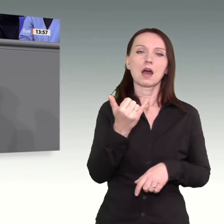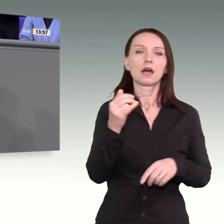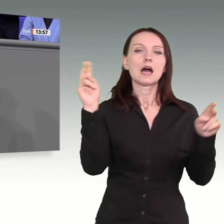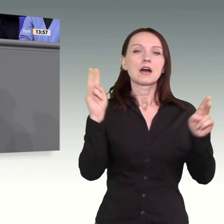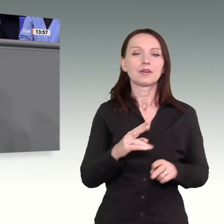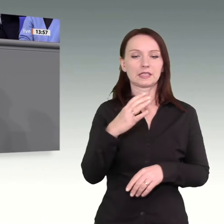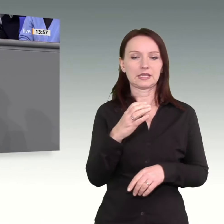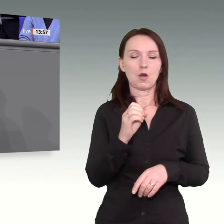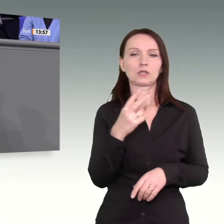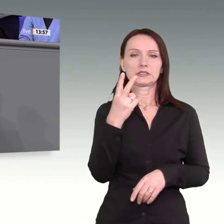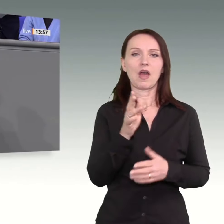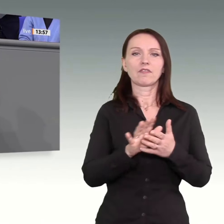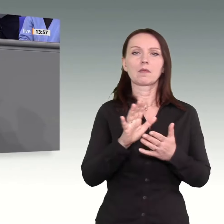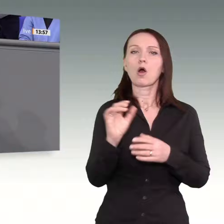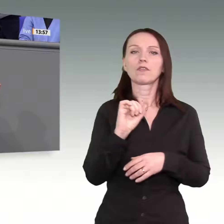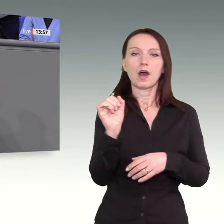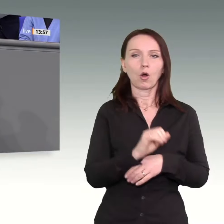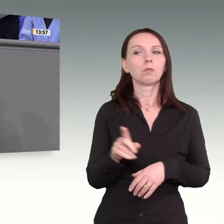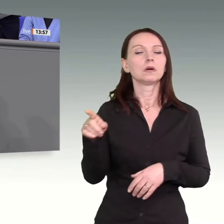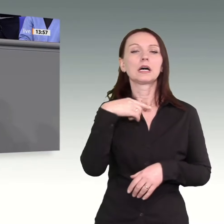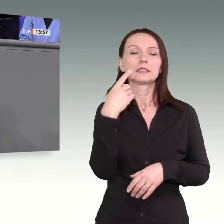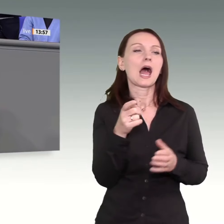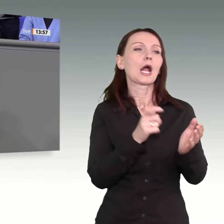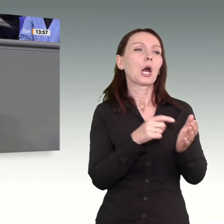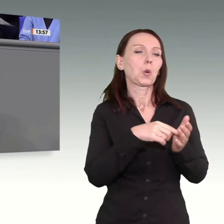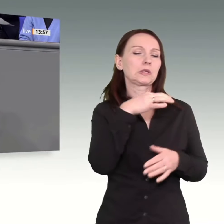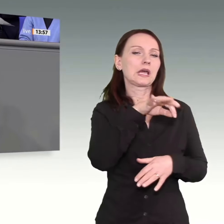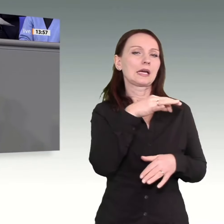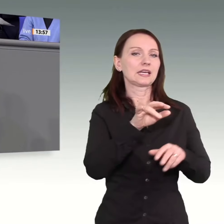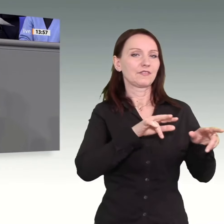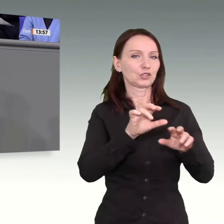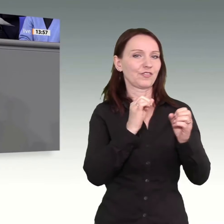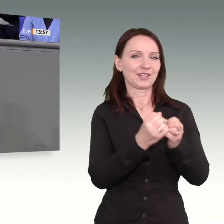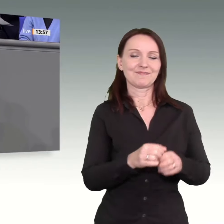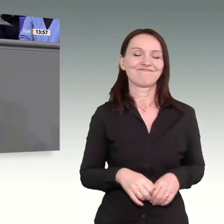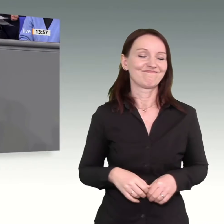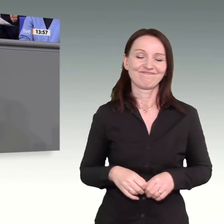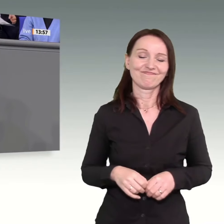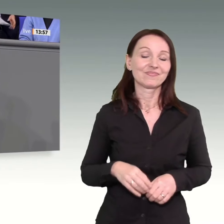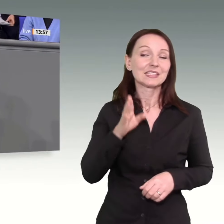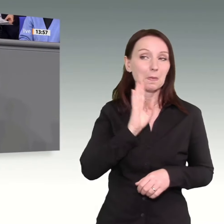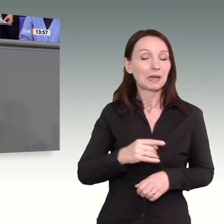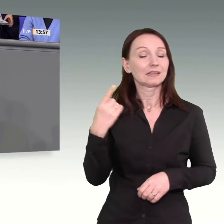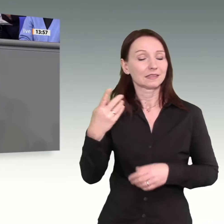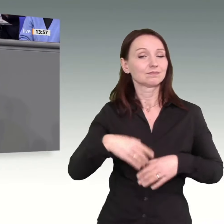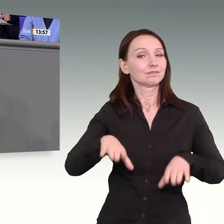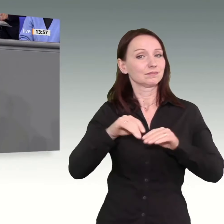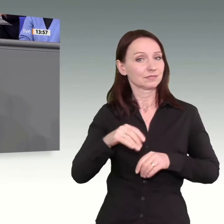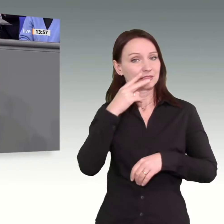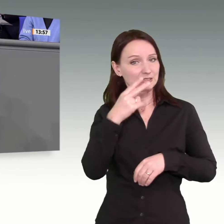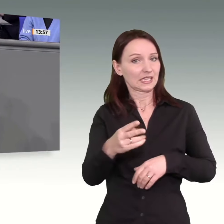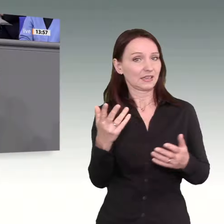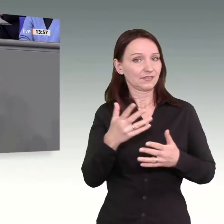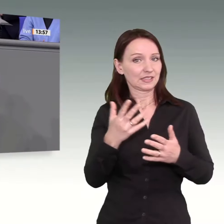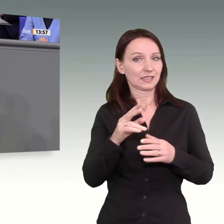Sie führen das monokausal auf wirtschaftliche Situationen zurück. Nehmen Sie doch zur Kenntnis, dass das erste Mal das